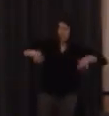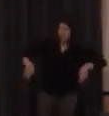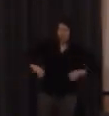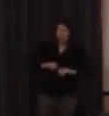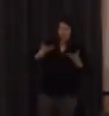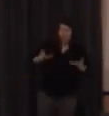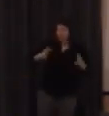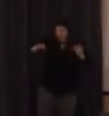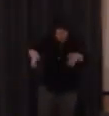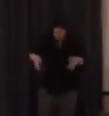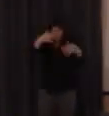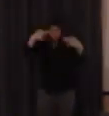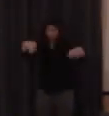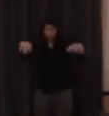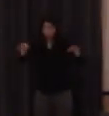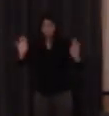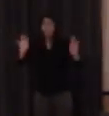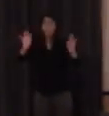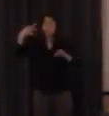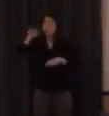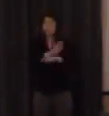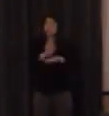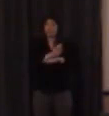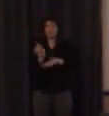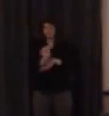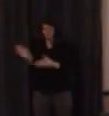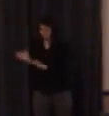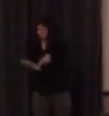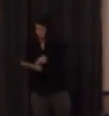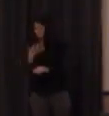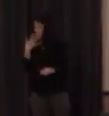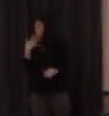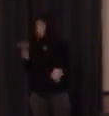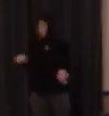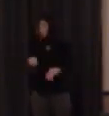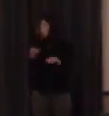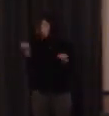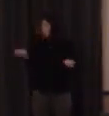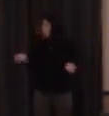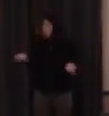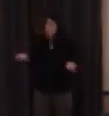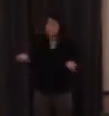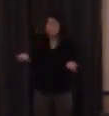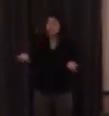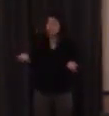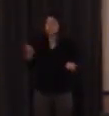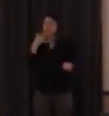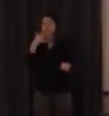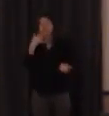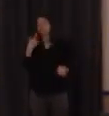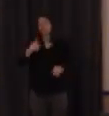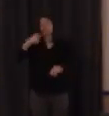cualquiera insisto cualquiera el ejemplo este el contador de mi famoso preferido contador de cuentos